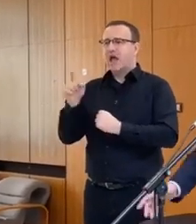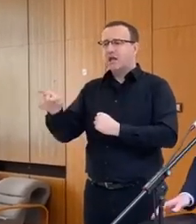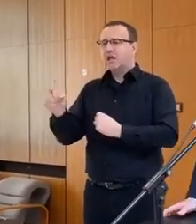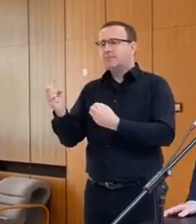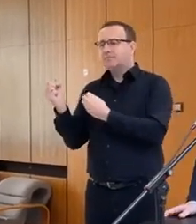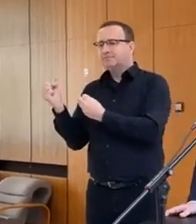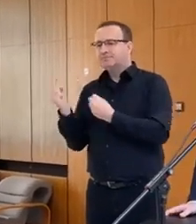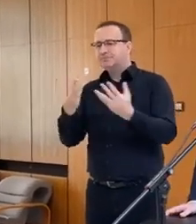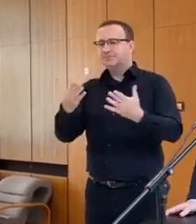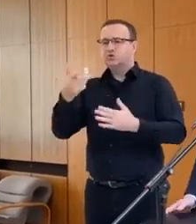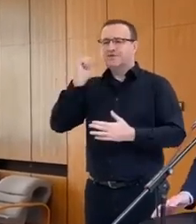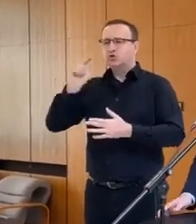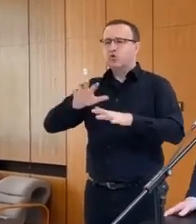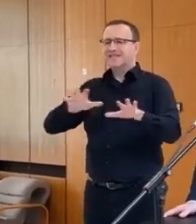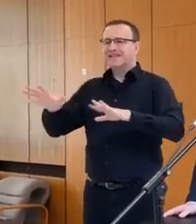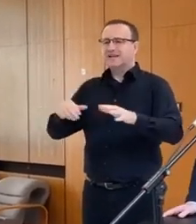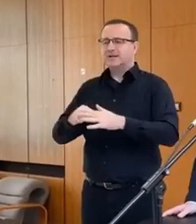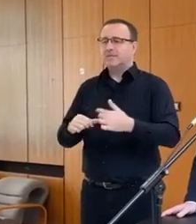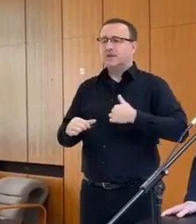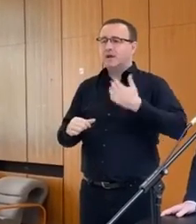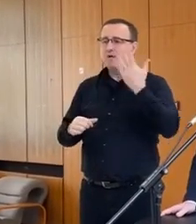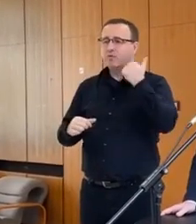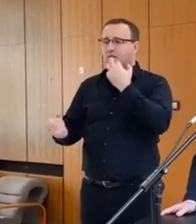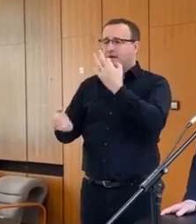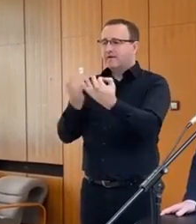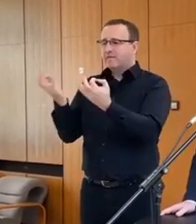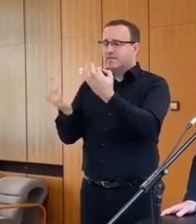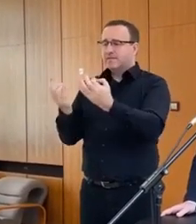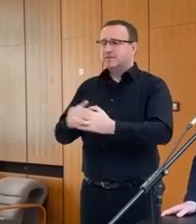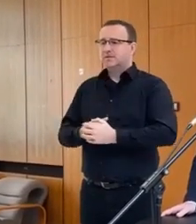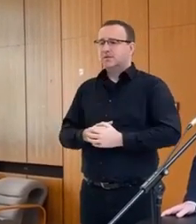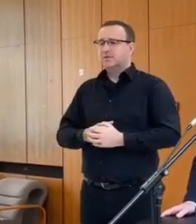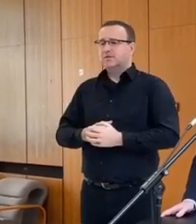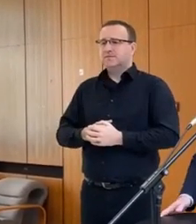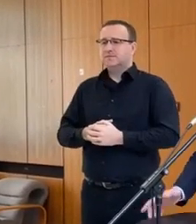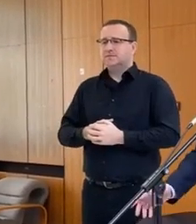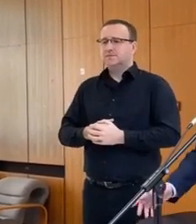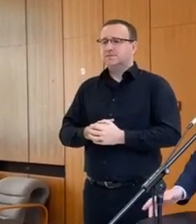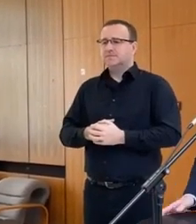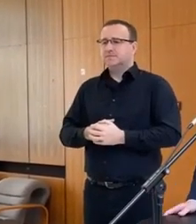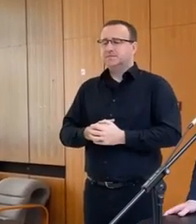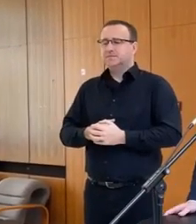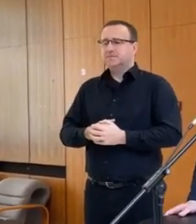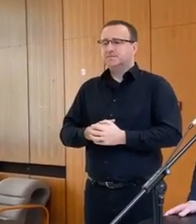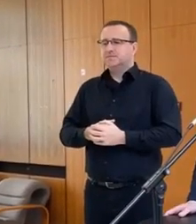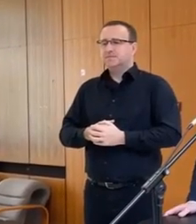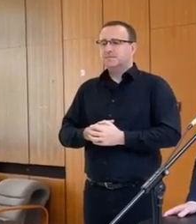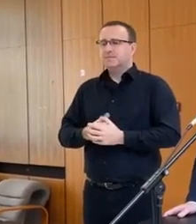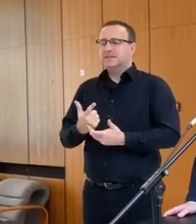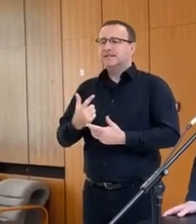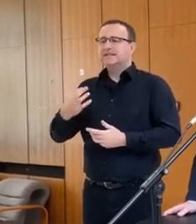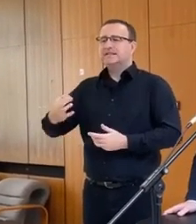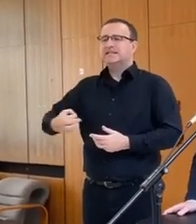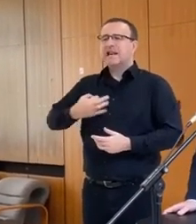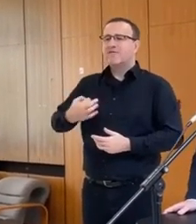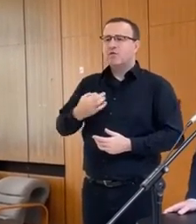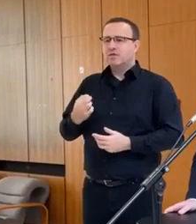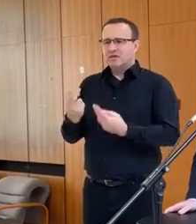prepúšťanie na slovenský trh. Informoval som o tom zdravotnom